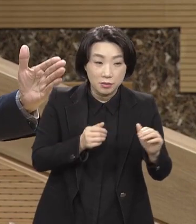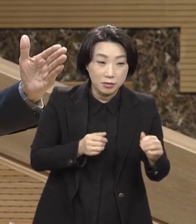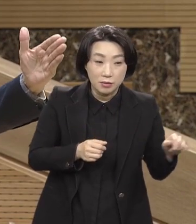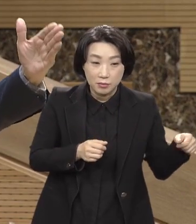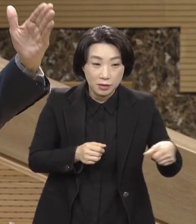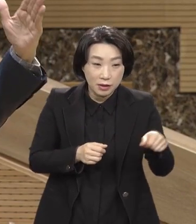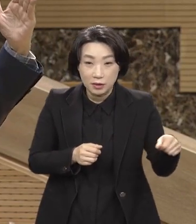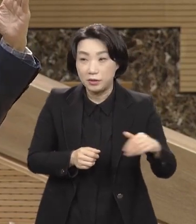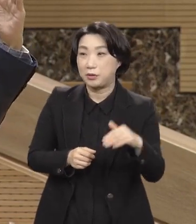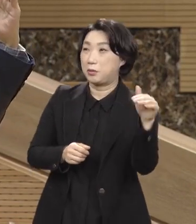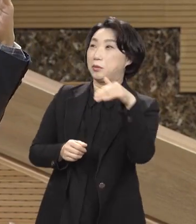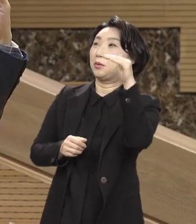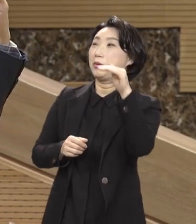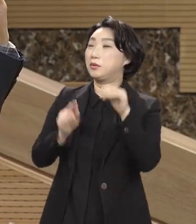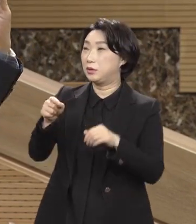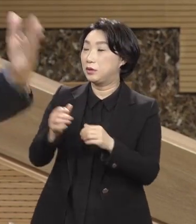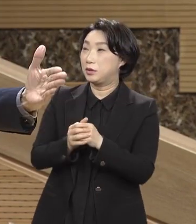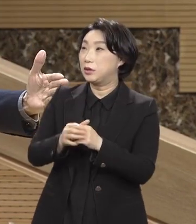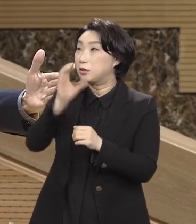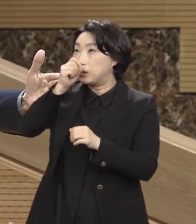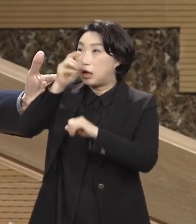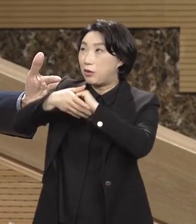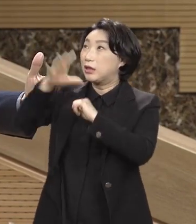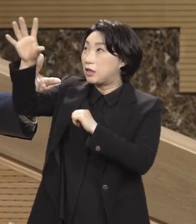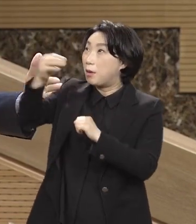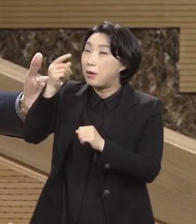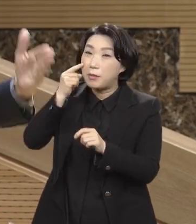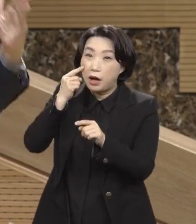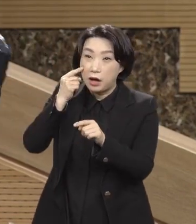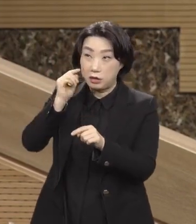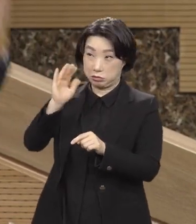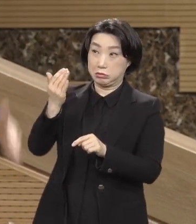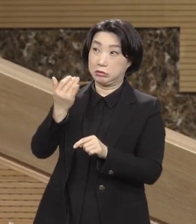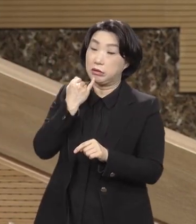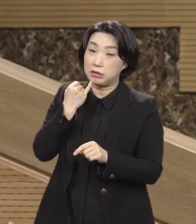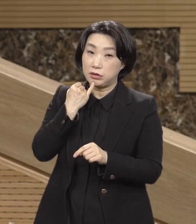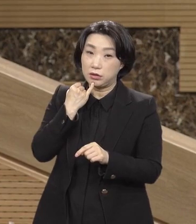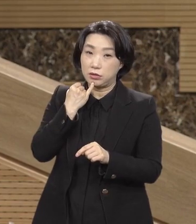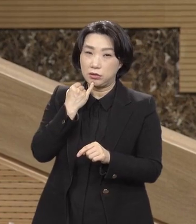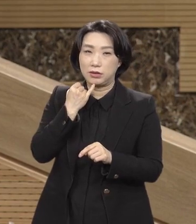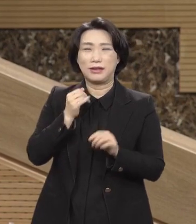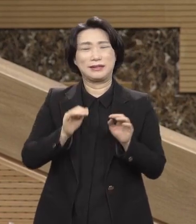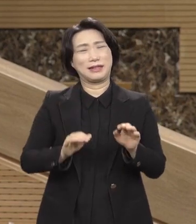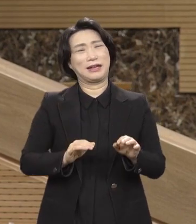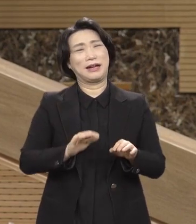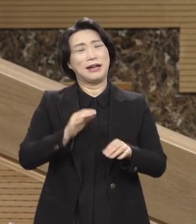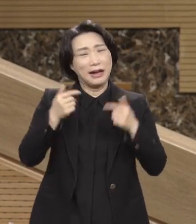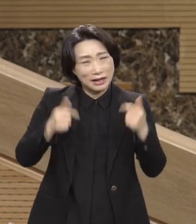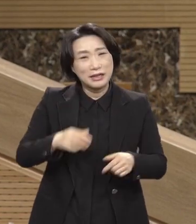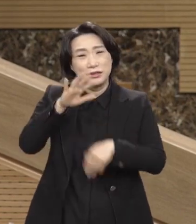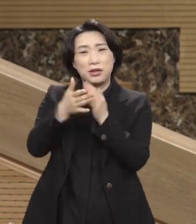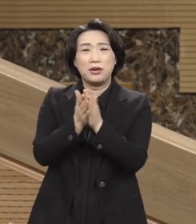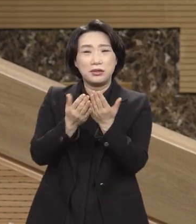우리는 하나님 말씀 외에 다른 말은 듣지 마라. 들어도 믿지 마라.